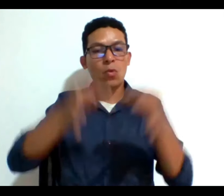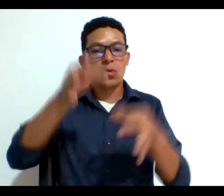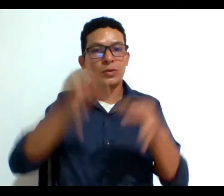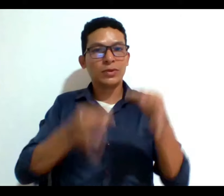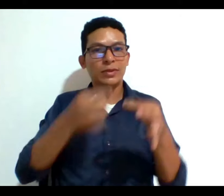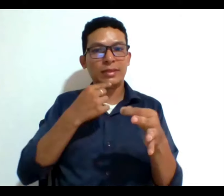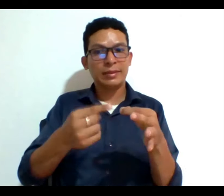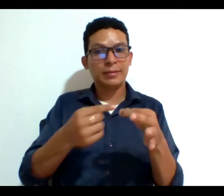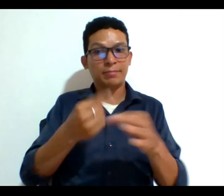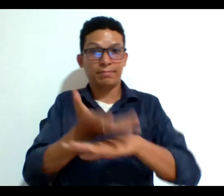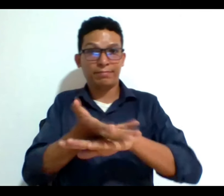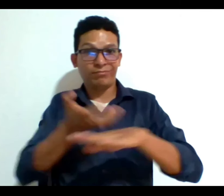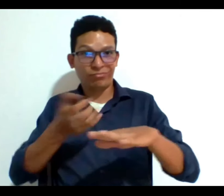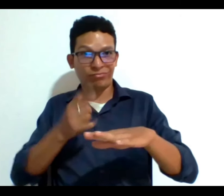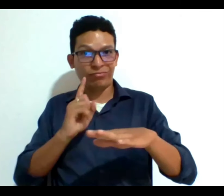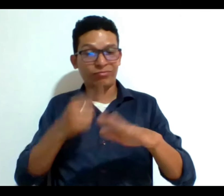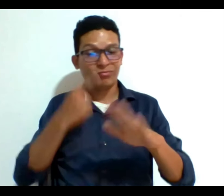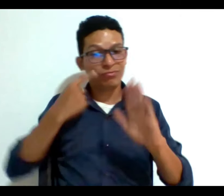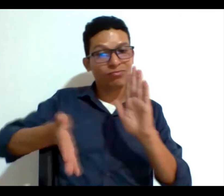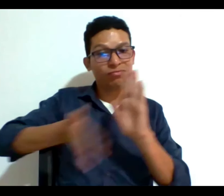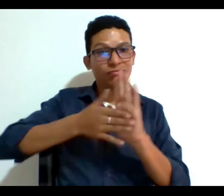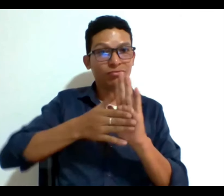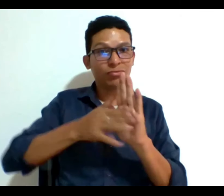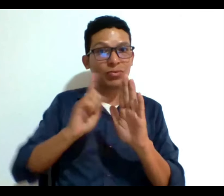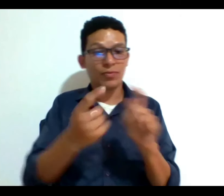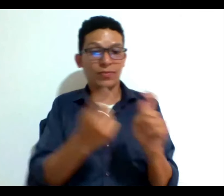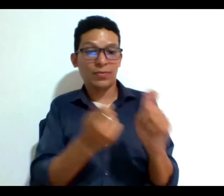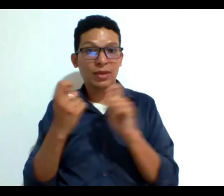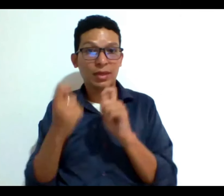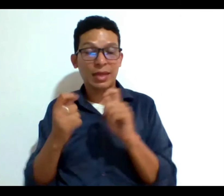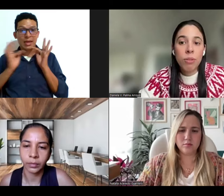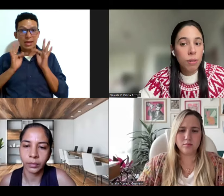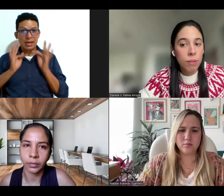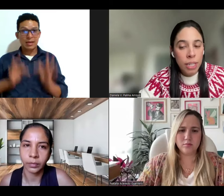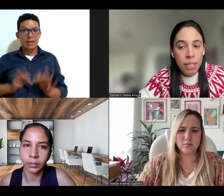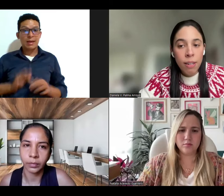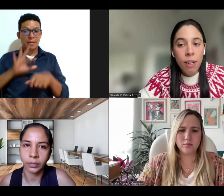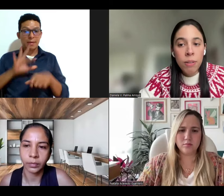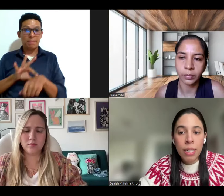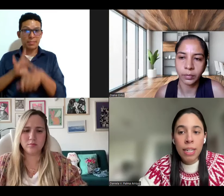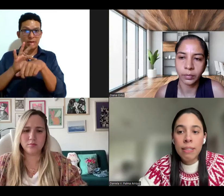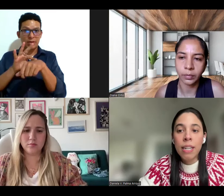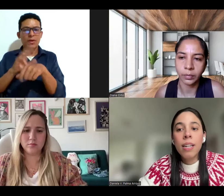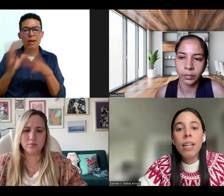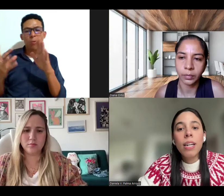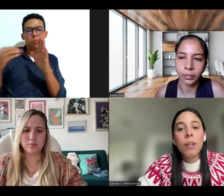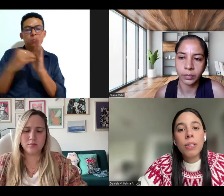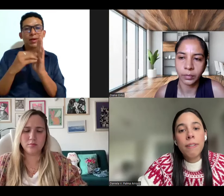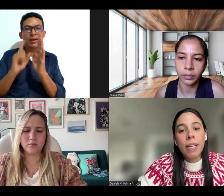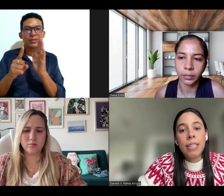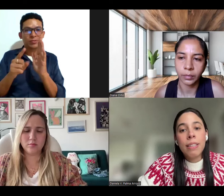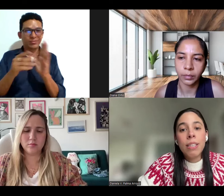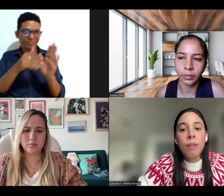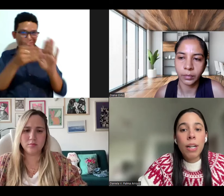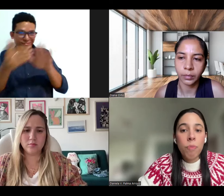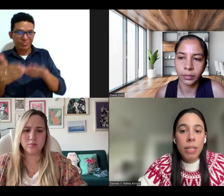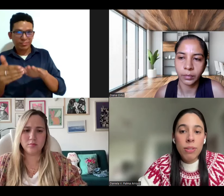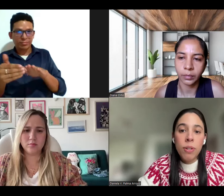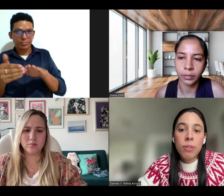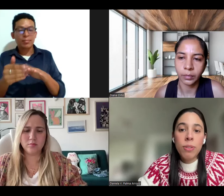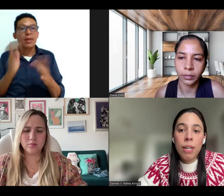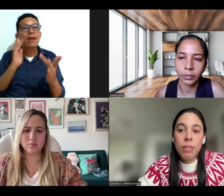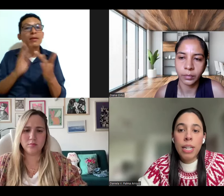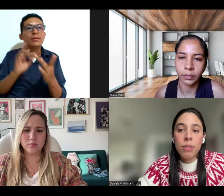exigir el trámite de revisión de interdicción para acceder a tratamientos médicos, incluyendo la eutanasia, contraviene tanto la